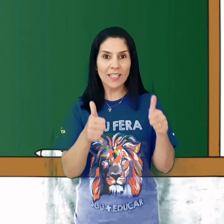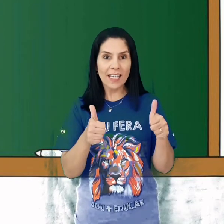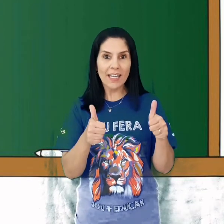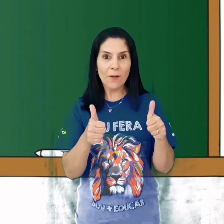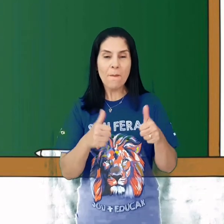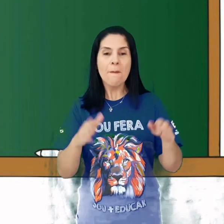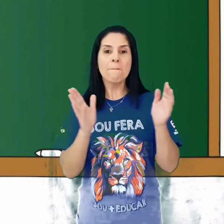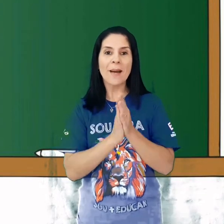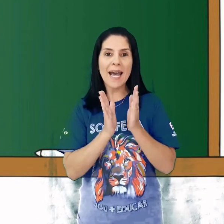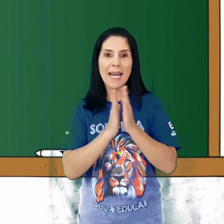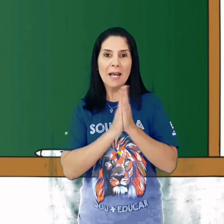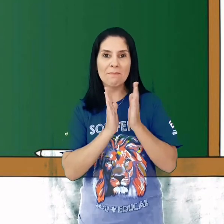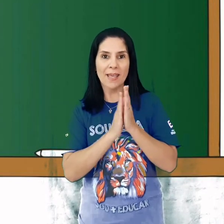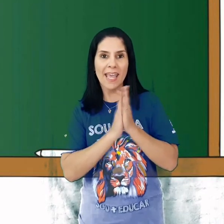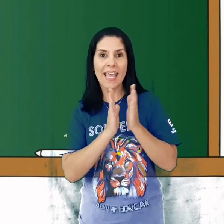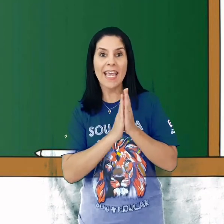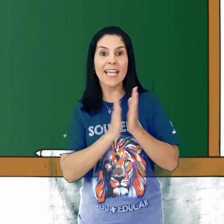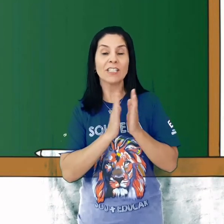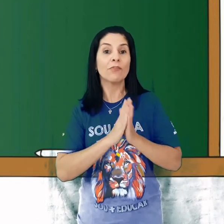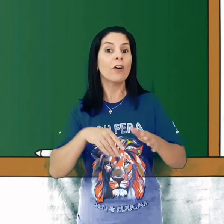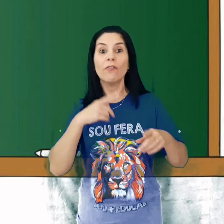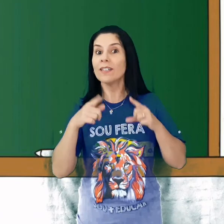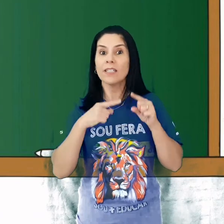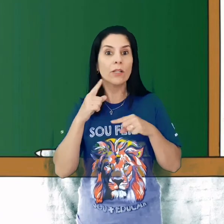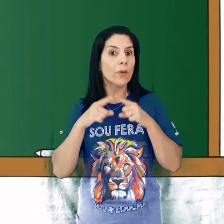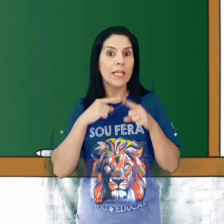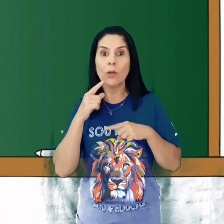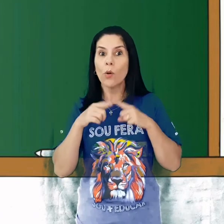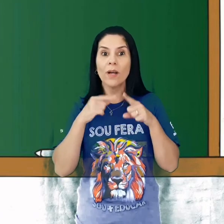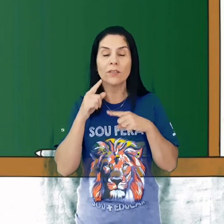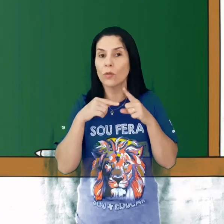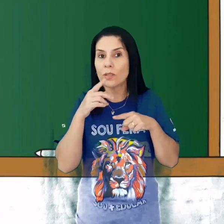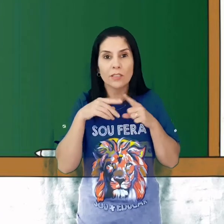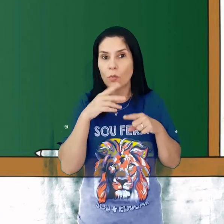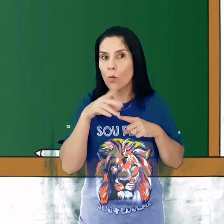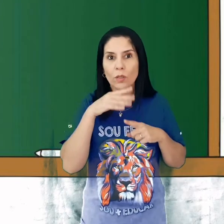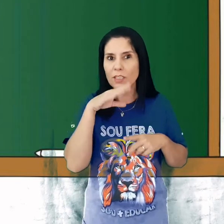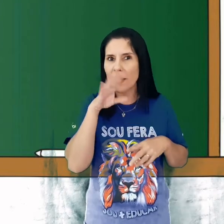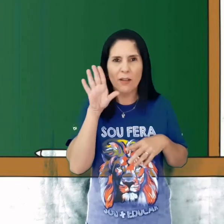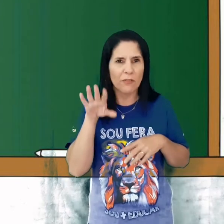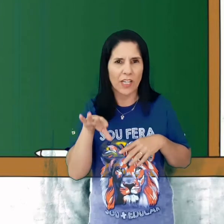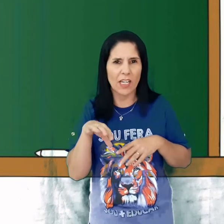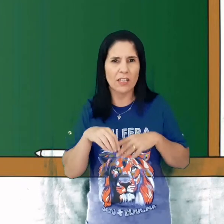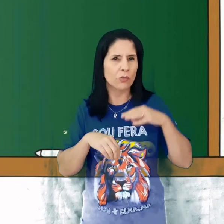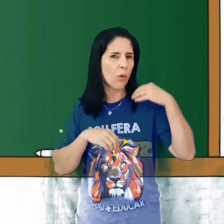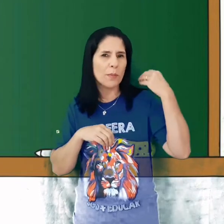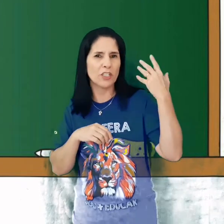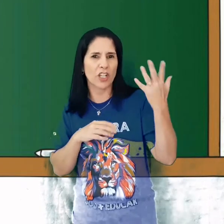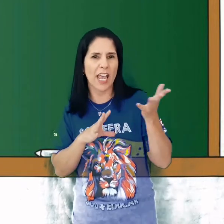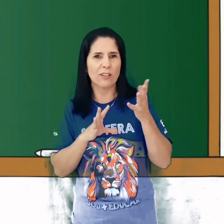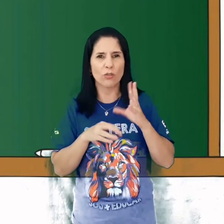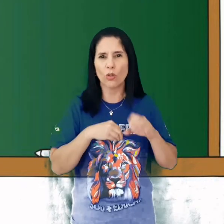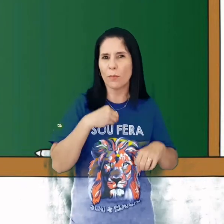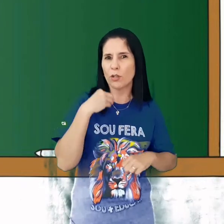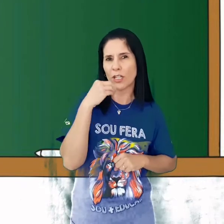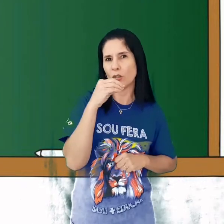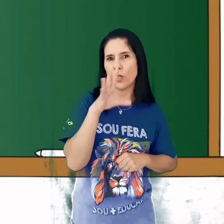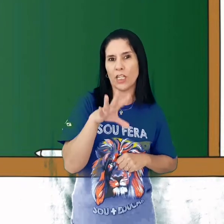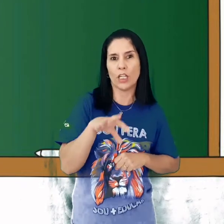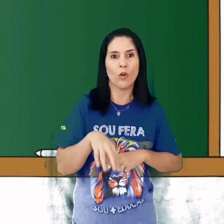Conseguiram? Parabéns! Vão fazendo aí com as outras, com outras palavrinhas, com objetos, com o nome do cachorrinho,